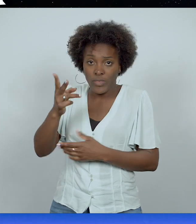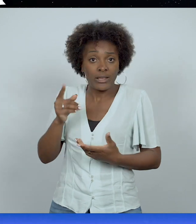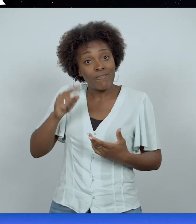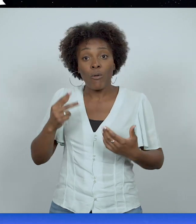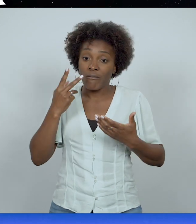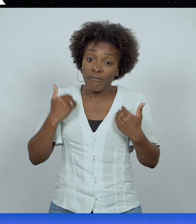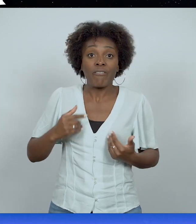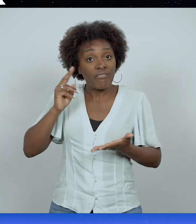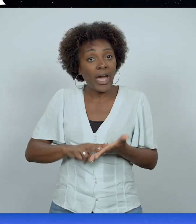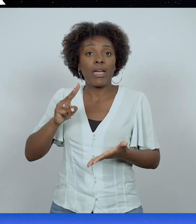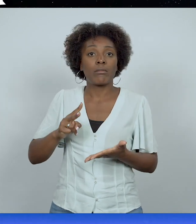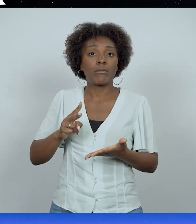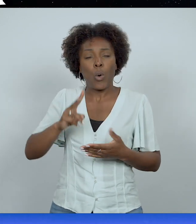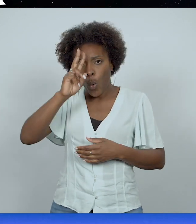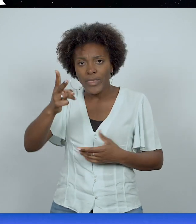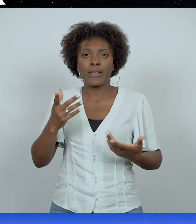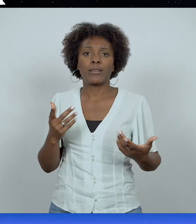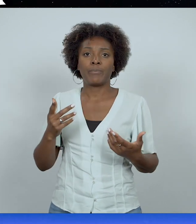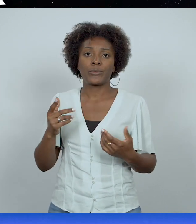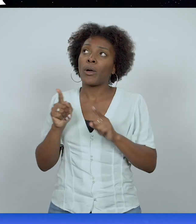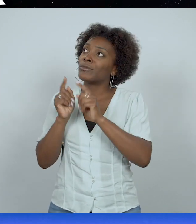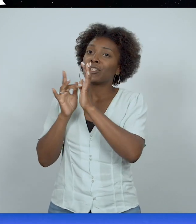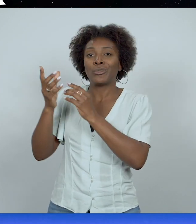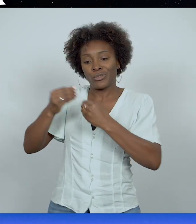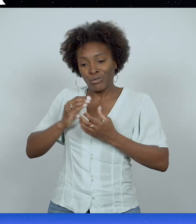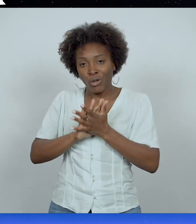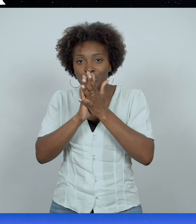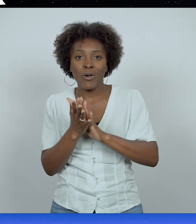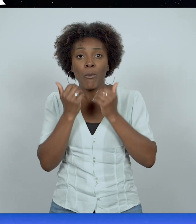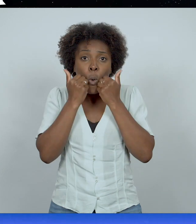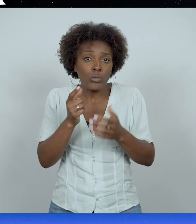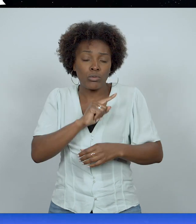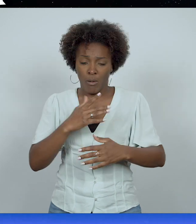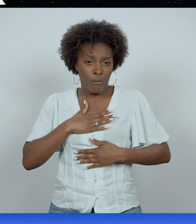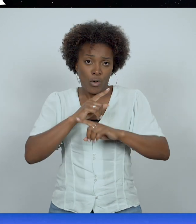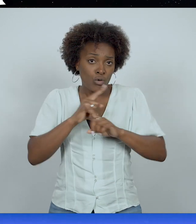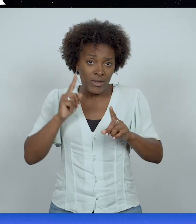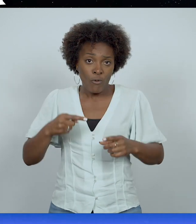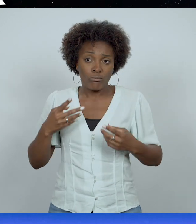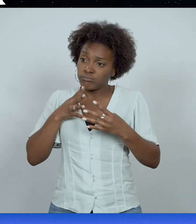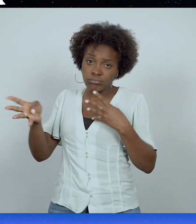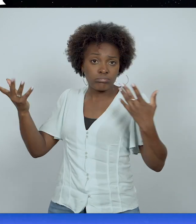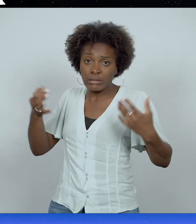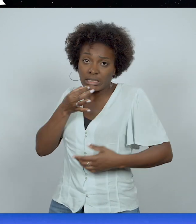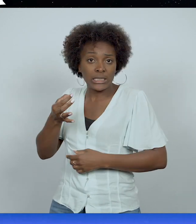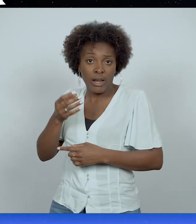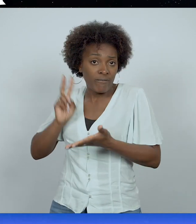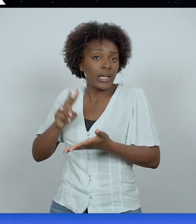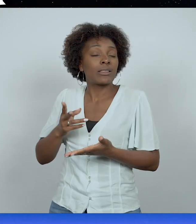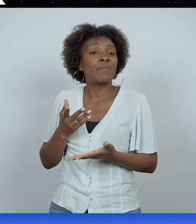vrai, sois honnête, sois authentique. J'ai transformé ta vie,'ai changé ta vie. N pas honte, n'aie pas peur. Sois transparent, dis les choses. Et c'est ce